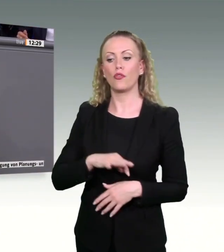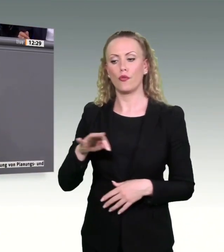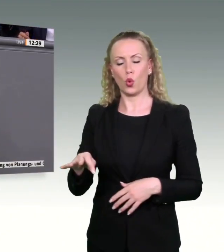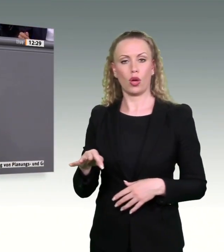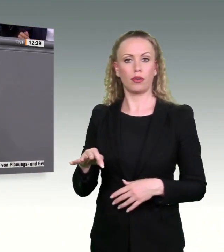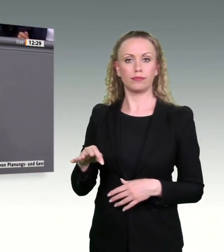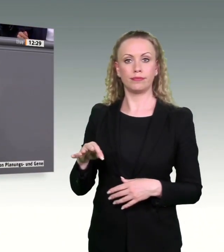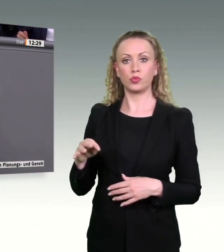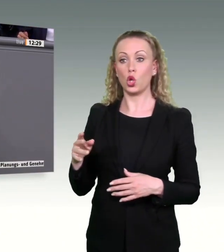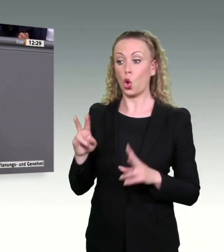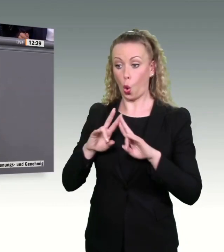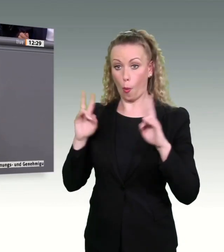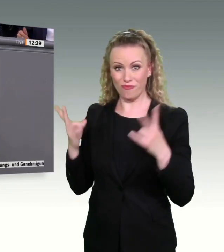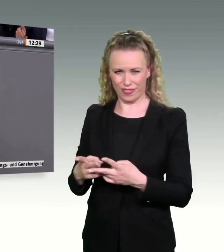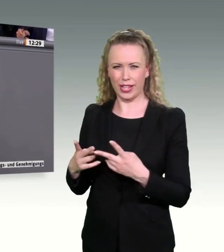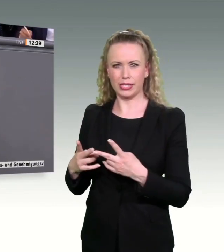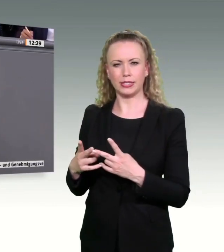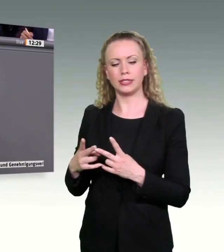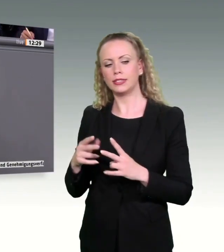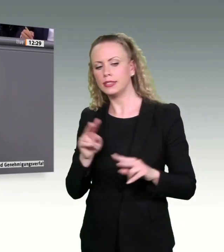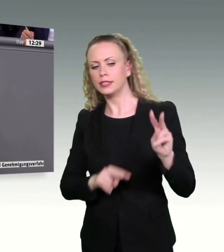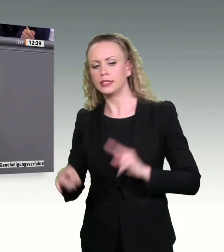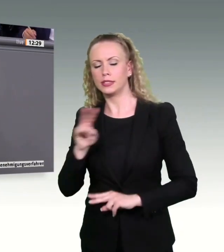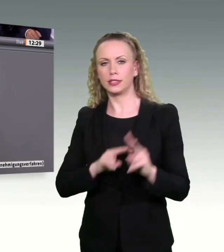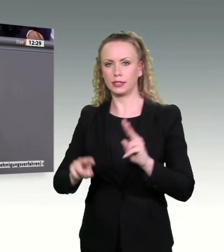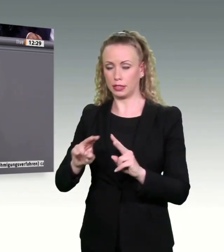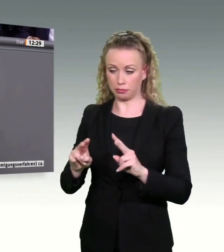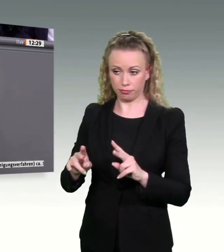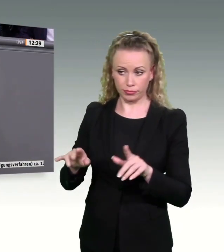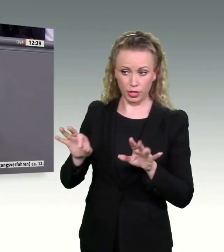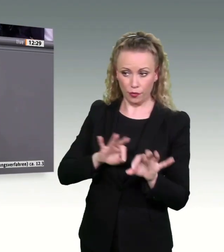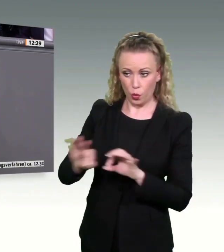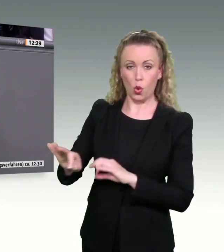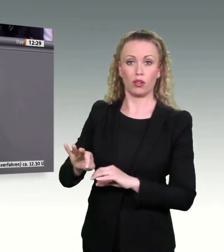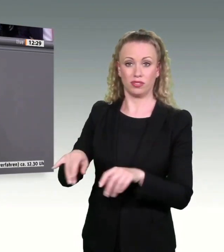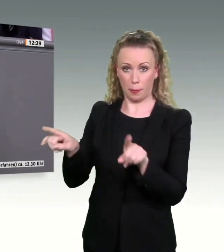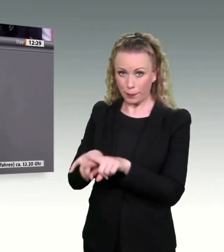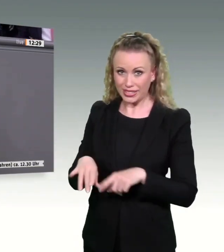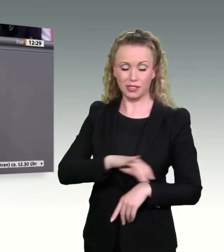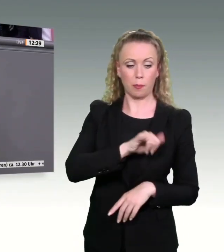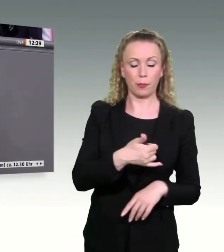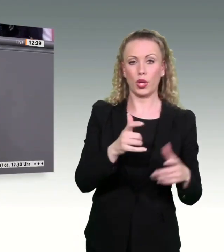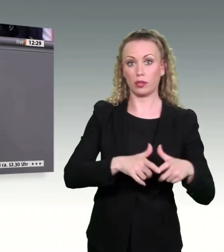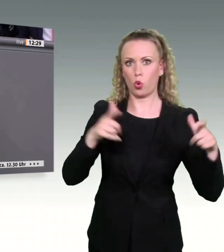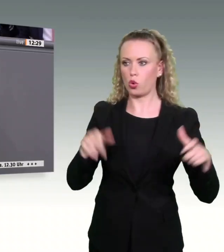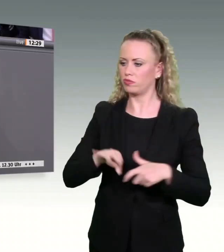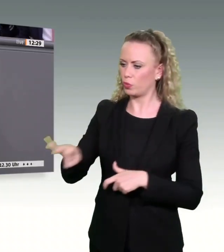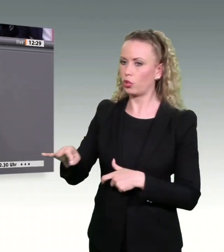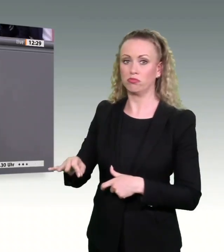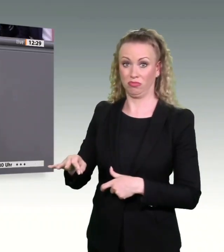Umweltverträglichkeitsprüfung für manche Großprojekte. Damit werden übrigens nicht Umweltschutzbelange